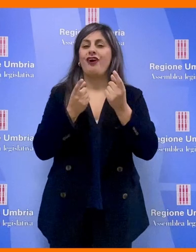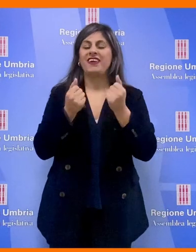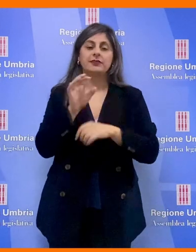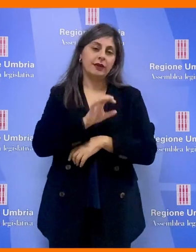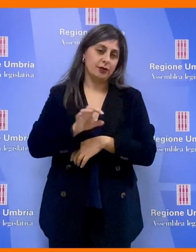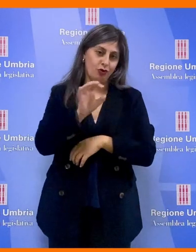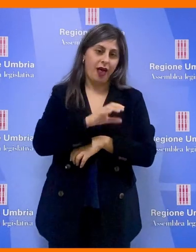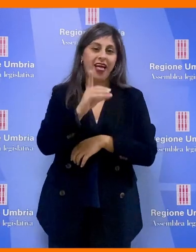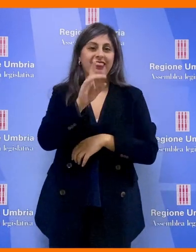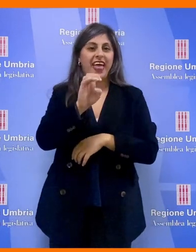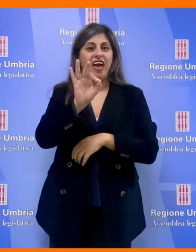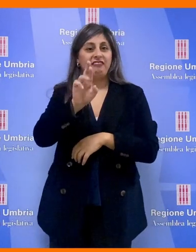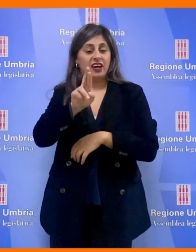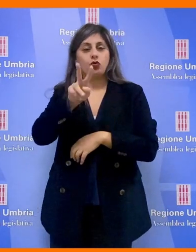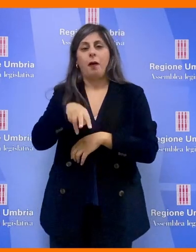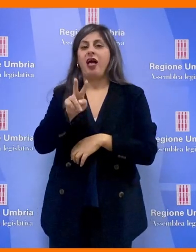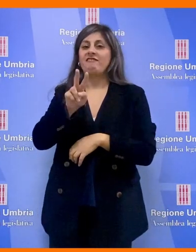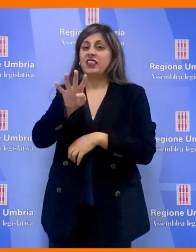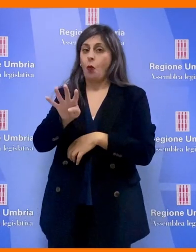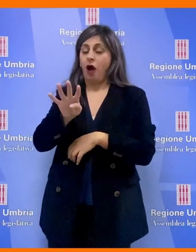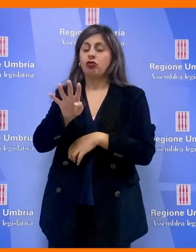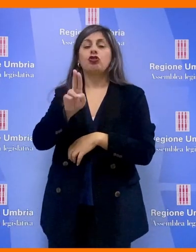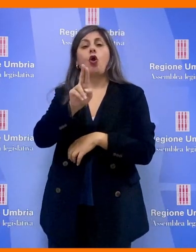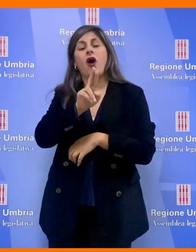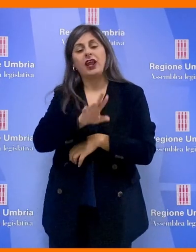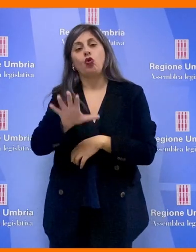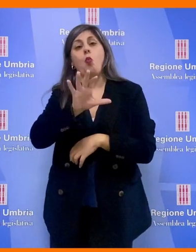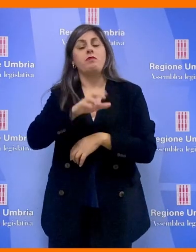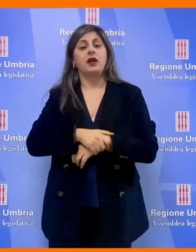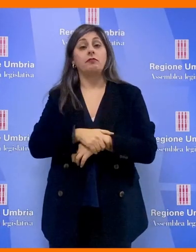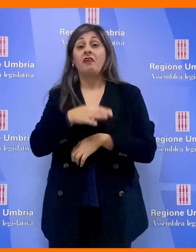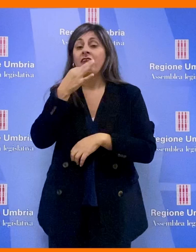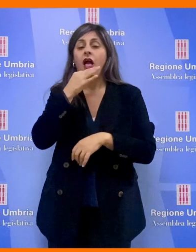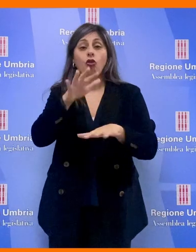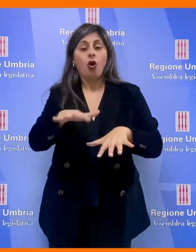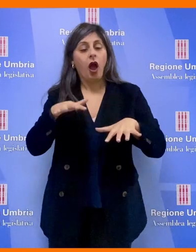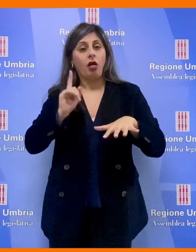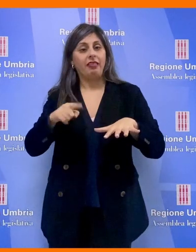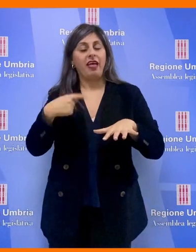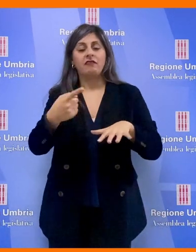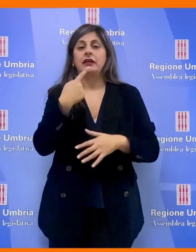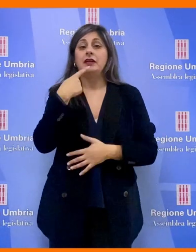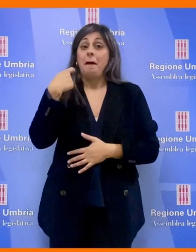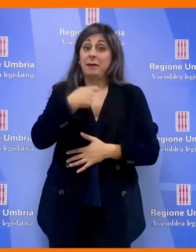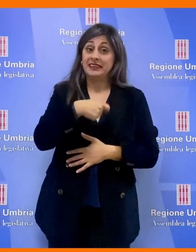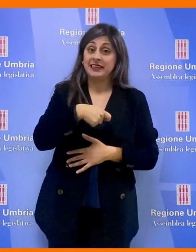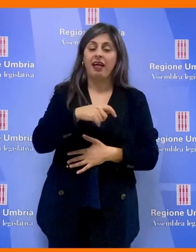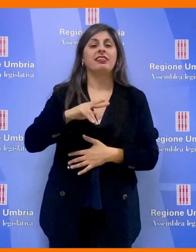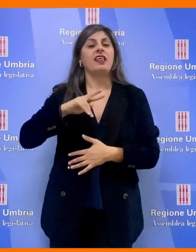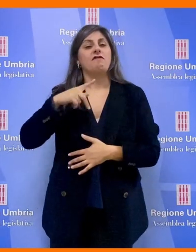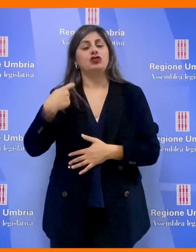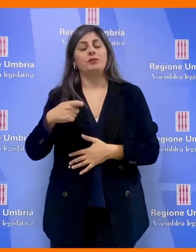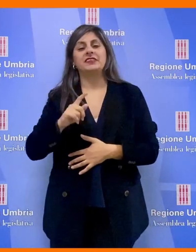finanza regionale DEFR 2024 della regione Umbria. Relatori in aula saranno il presidente e la